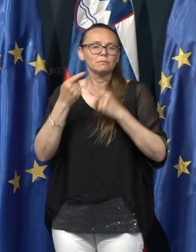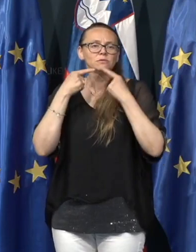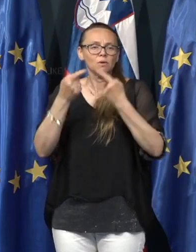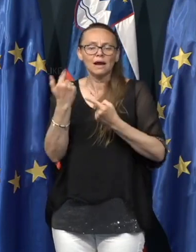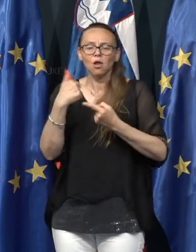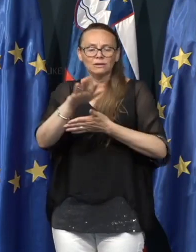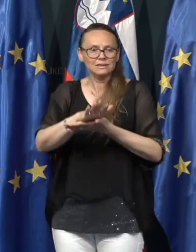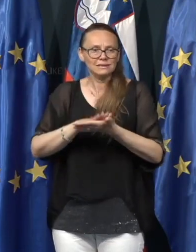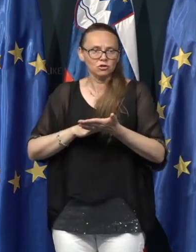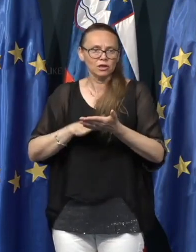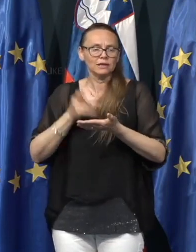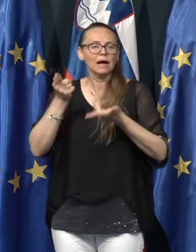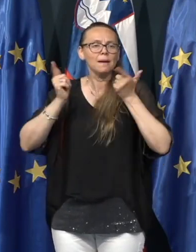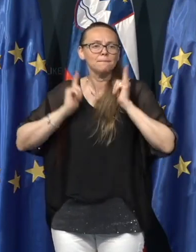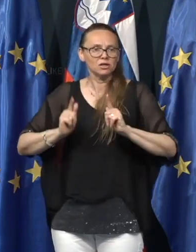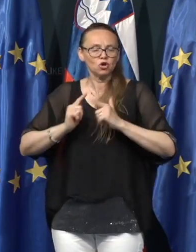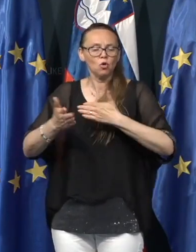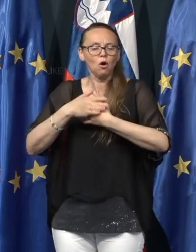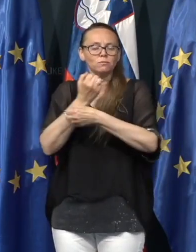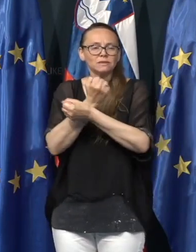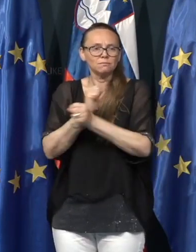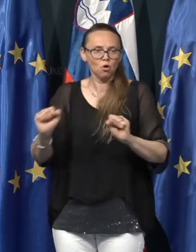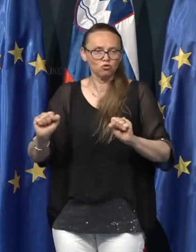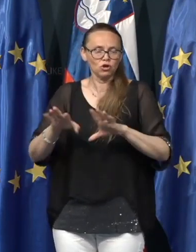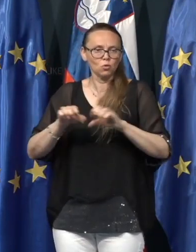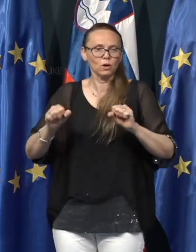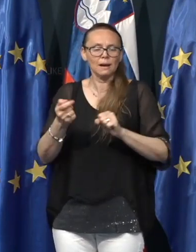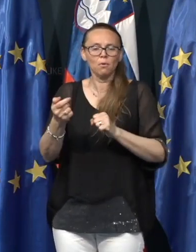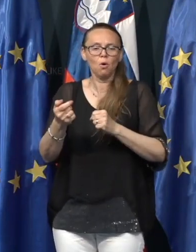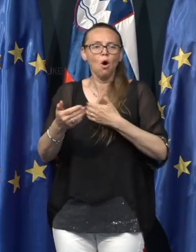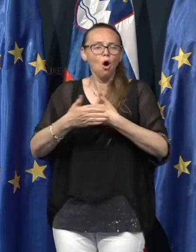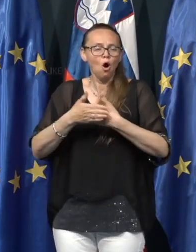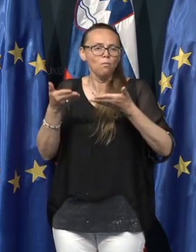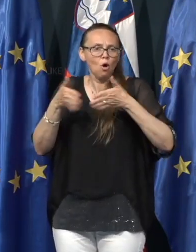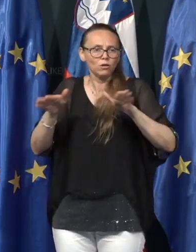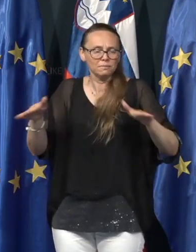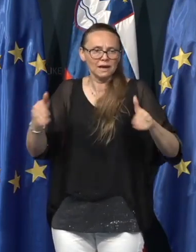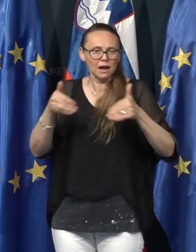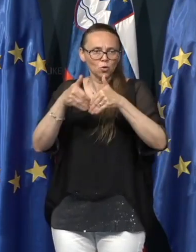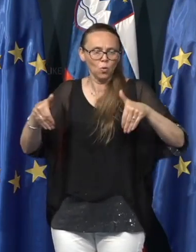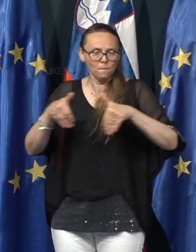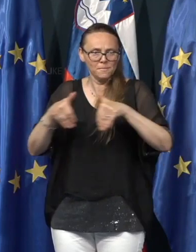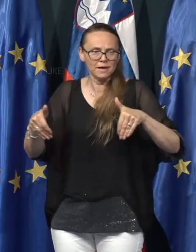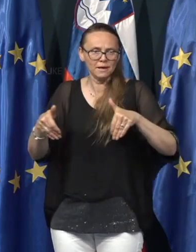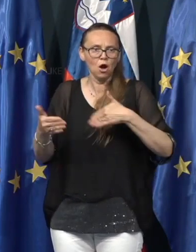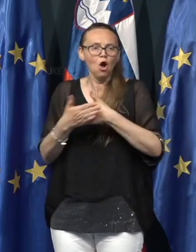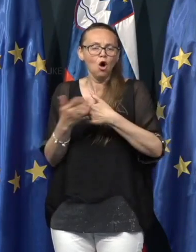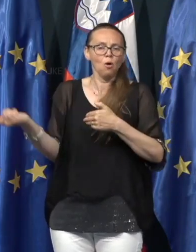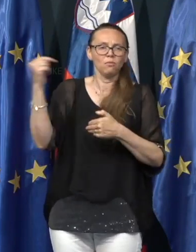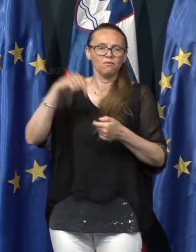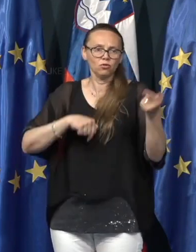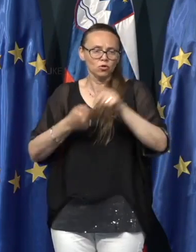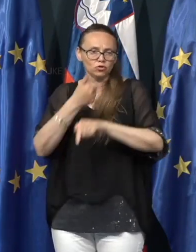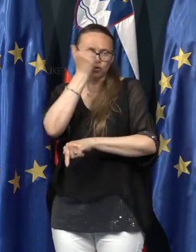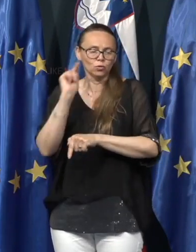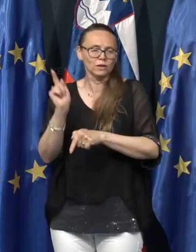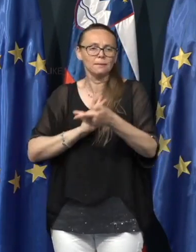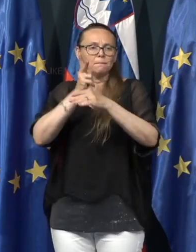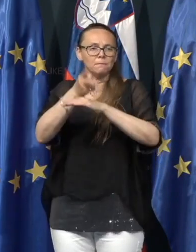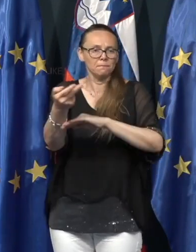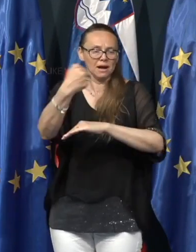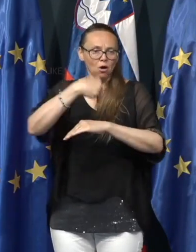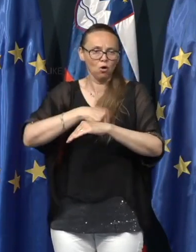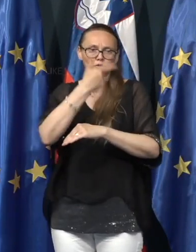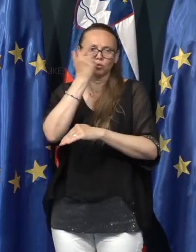rekli od samega začetka, kar pričakujemo. Ob sproščanju ukrepu, od odpiranju mej, ob vnosu pač ljudi in prehodu